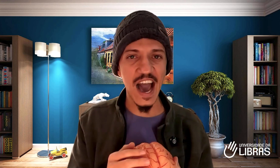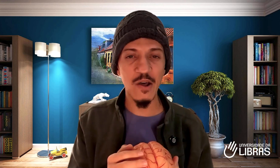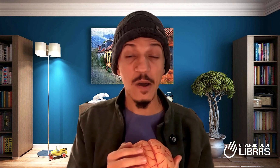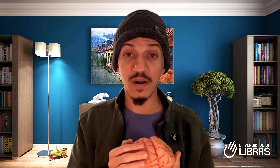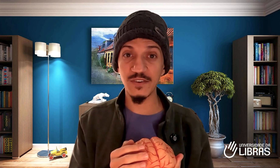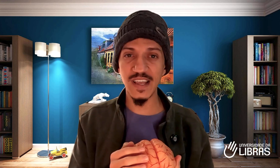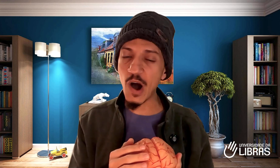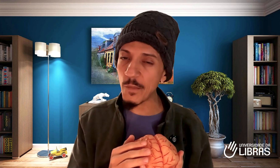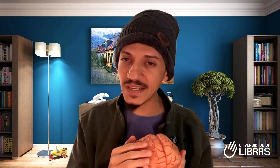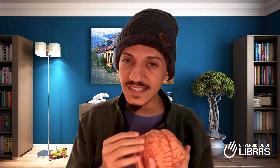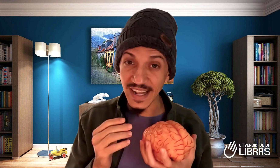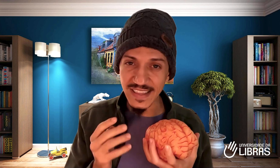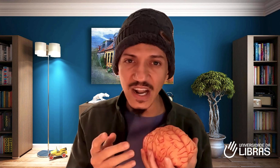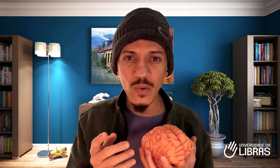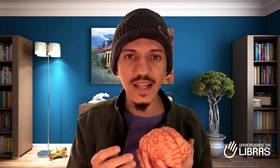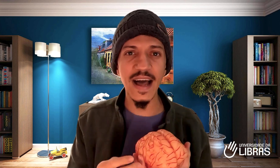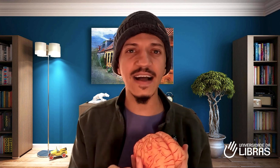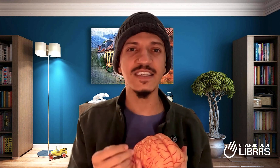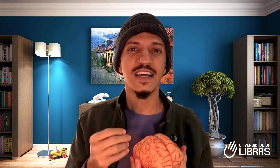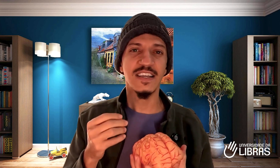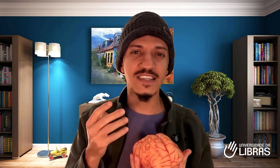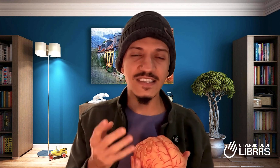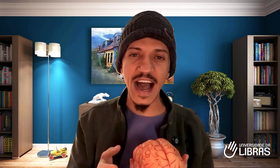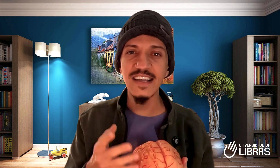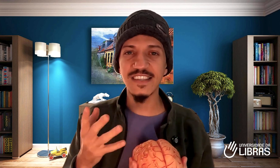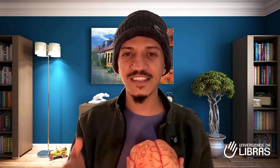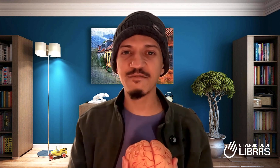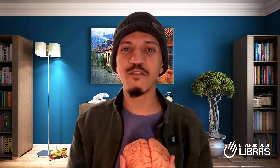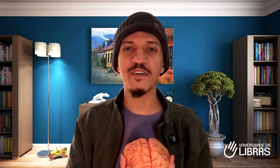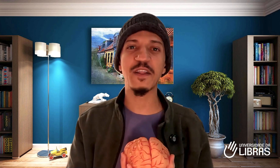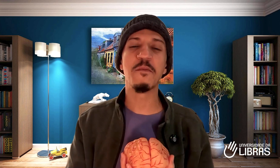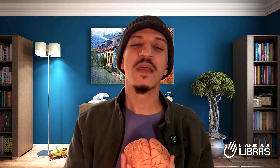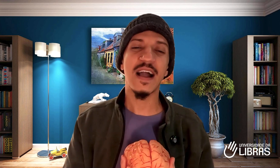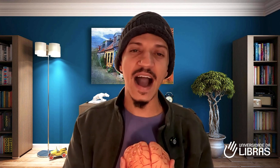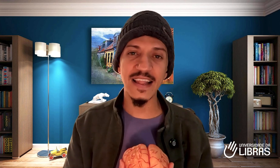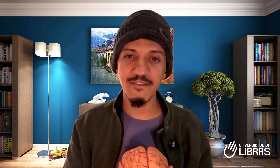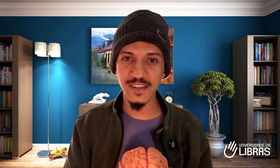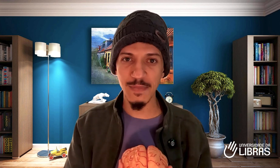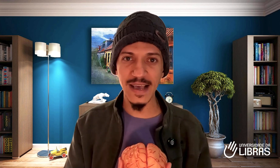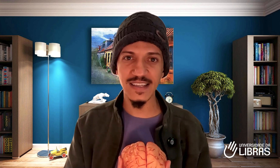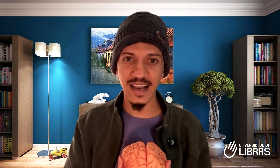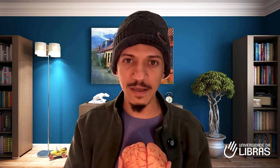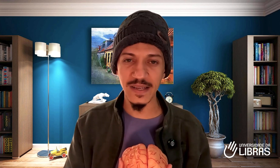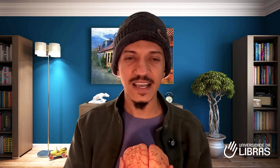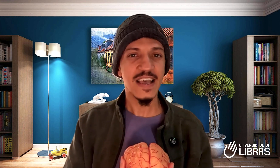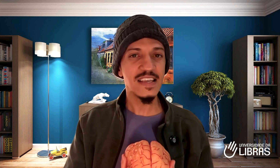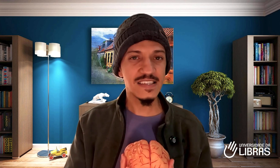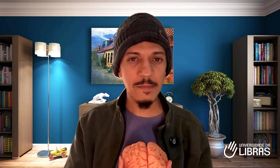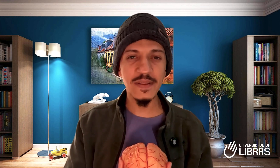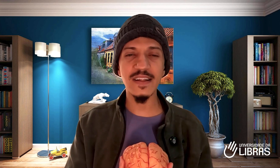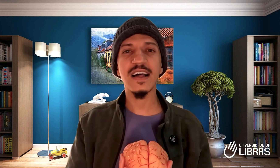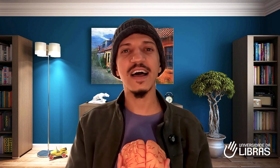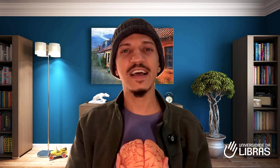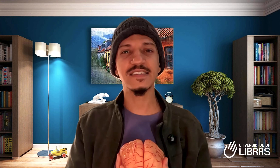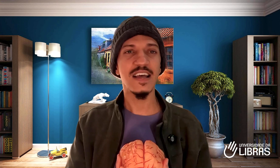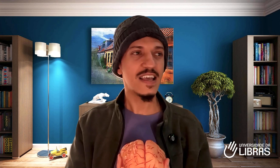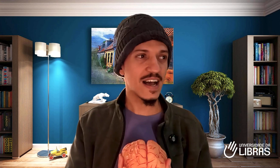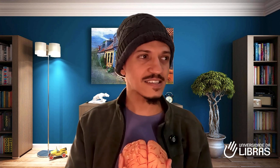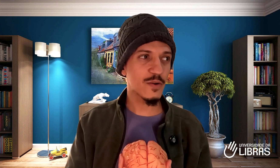para você realmente ter a tranquilidade de estar se desenvolvendo cada vez mais na Libras. E sempre tendo a clareza e a segurança